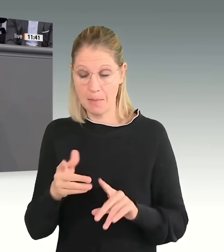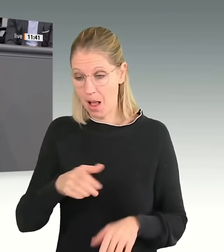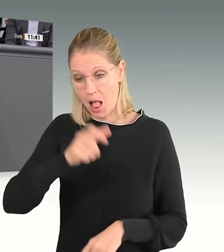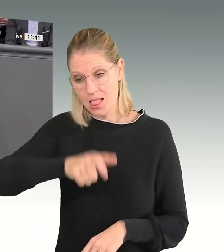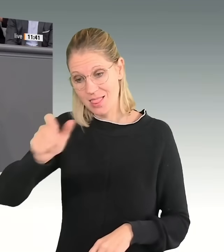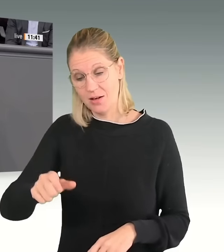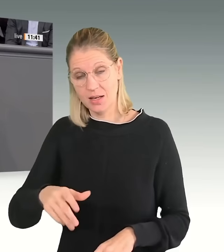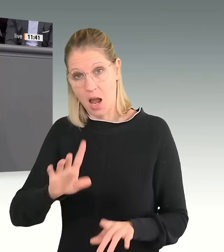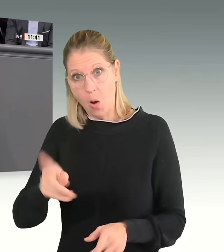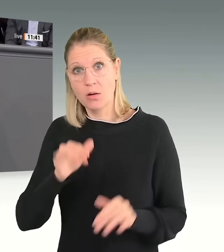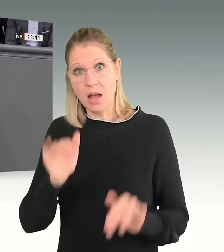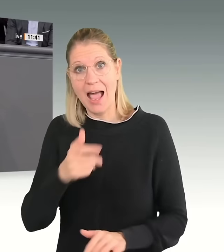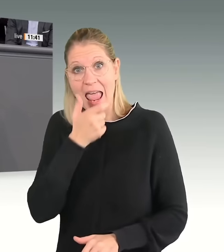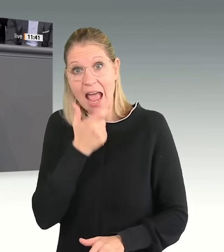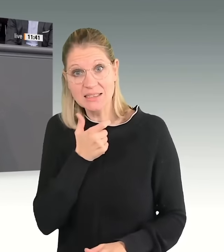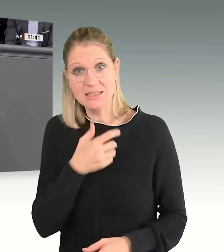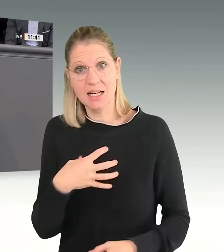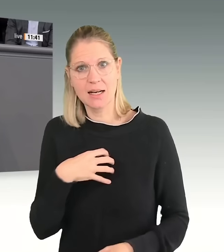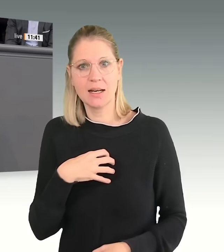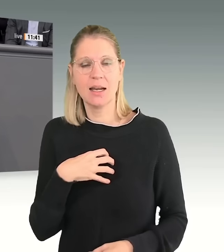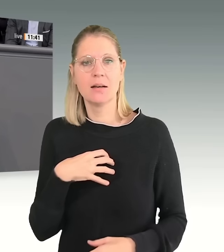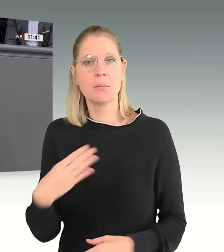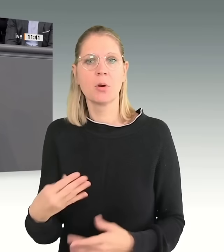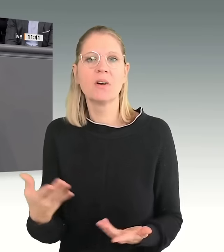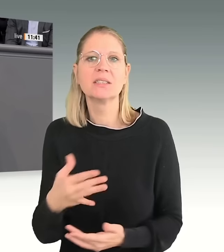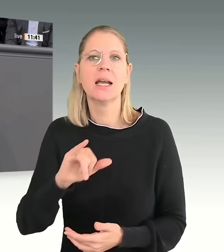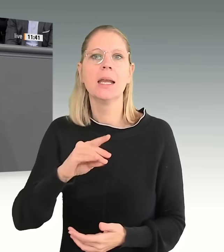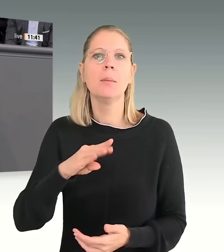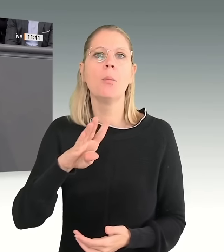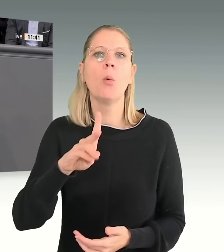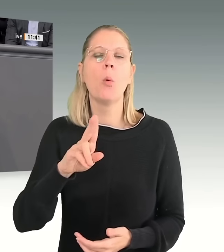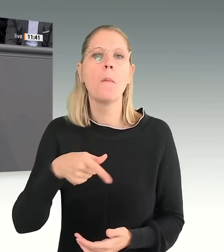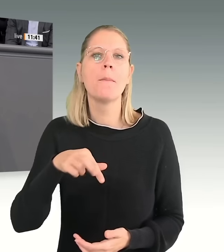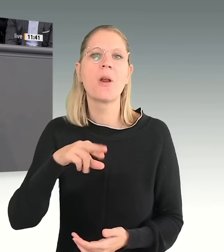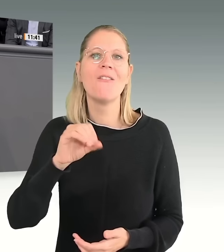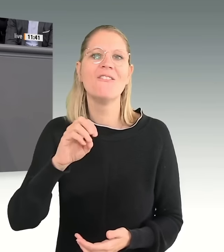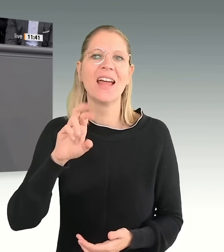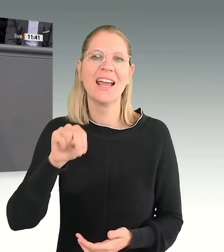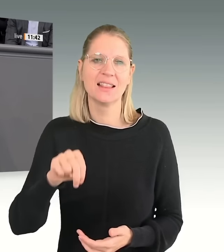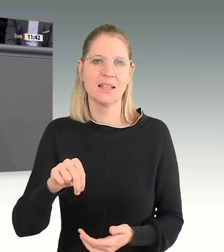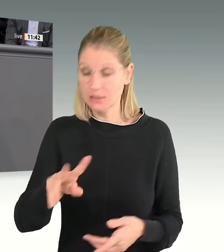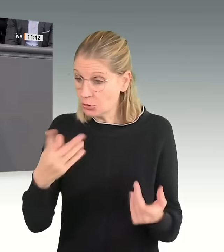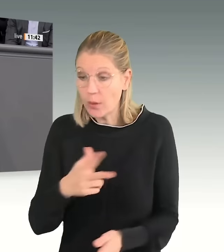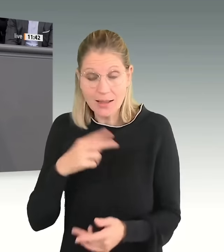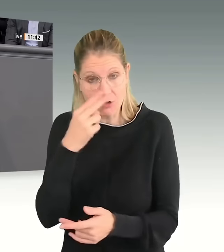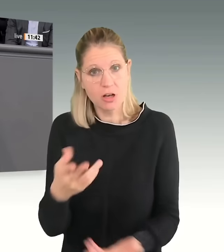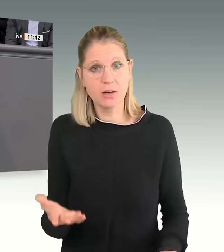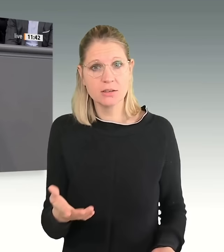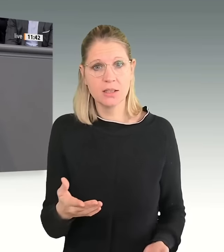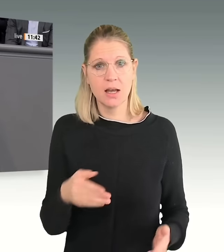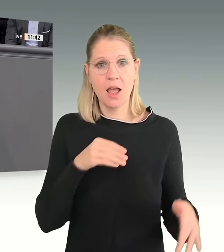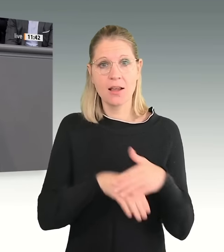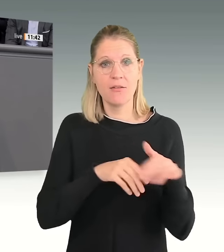Ibuprofen. Das ist die Realität. Geflüchtete stehen im deutschen Sozialsystem an